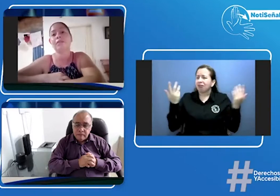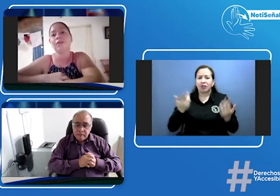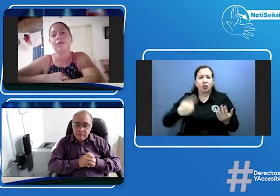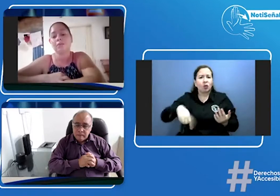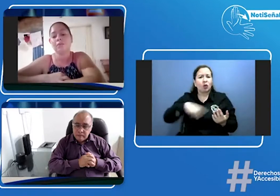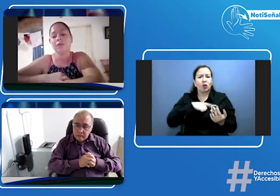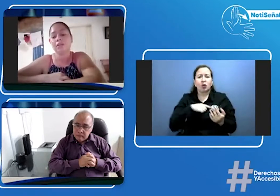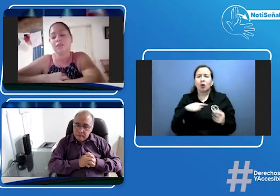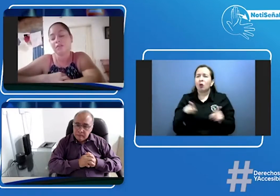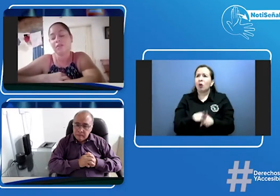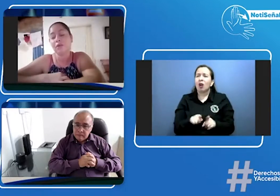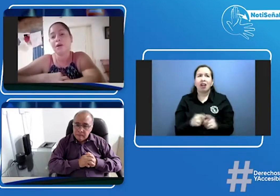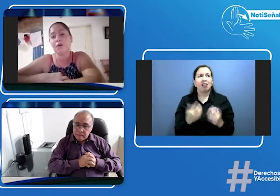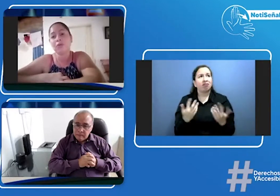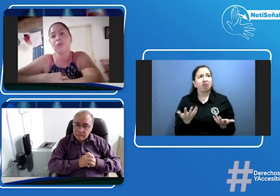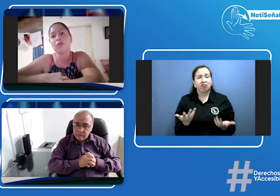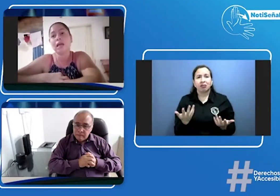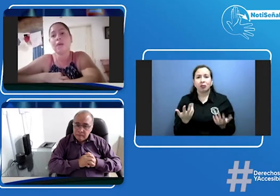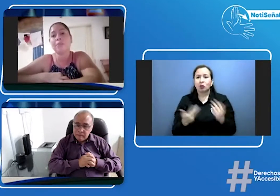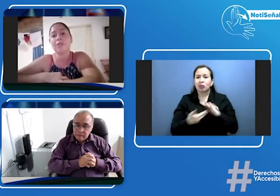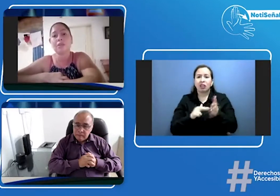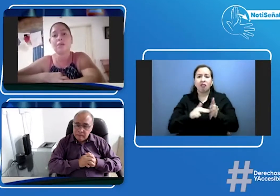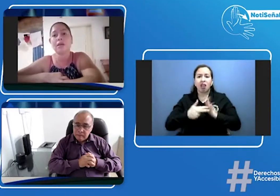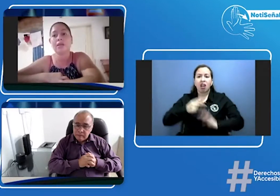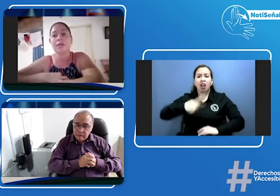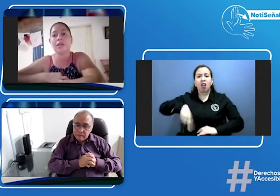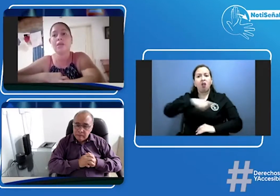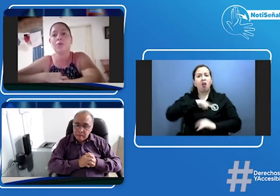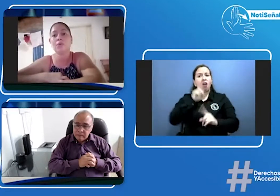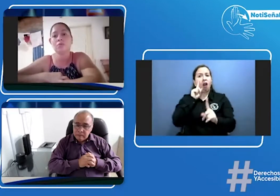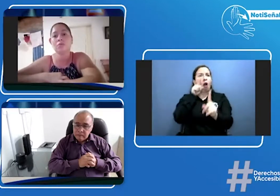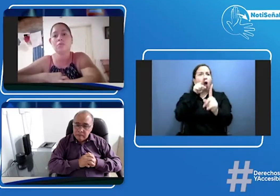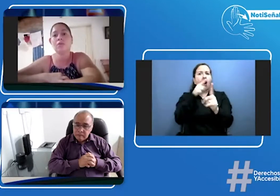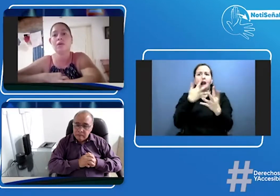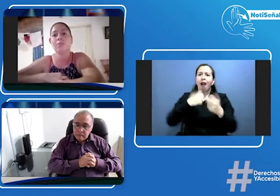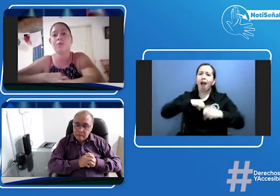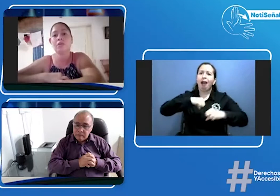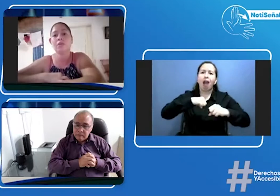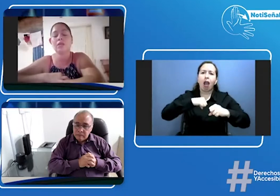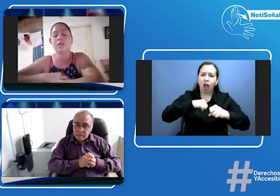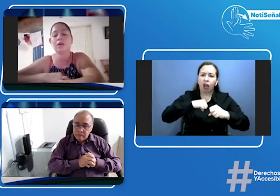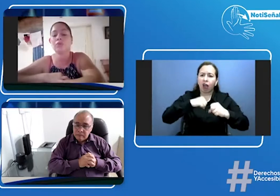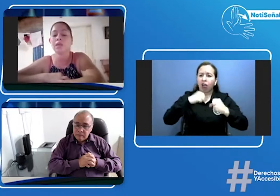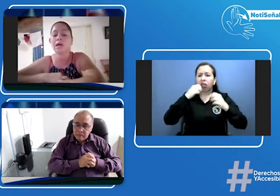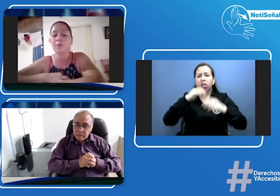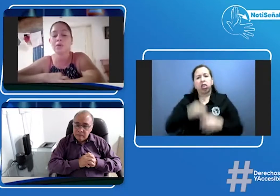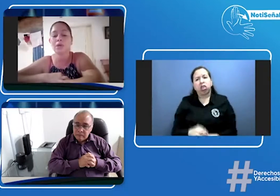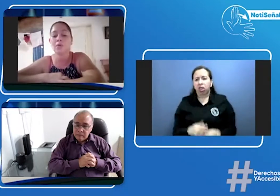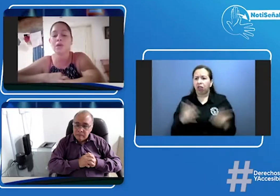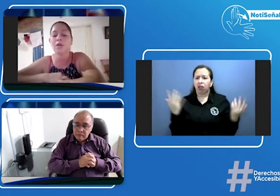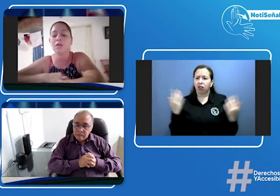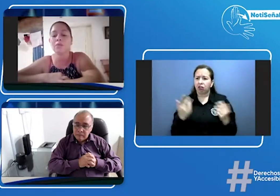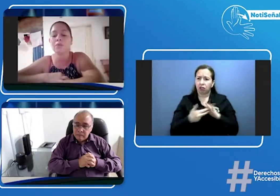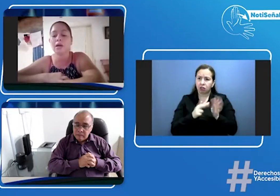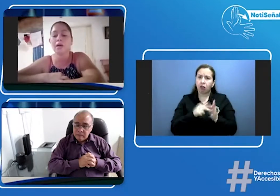pues nos bajó todas las expectativas que teníamos ya porque de verdad contamos que el juez iba a